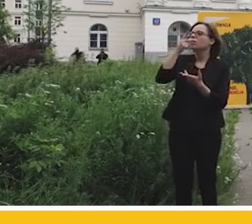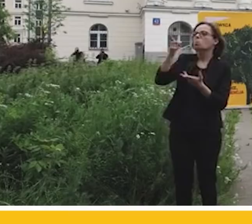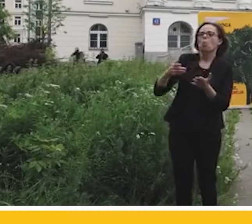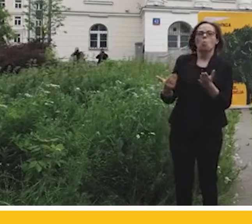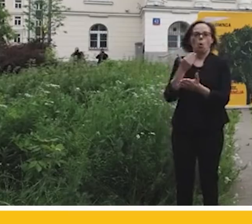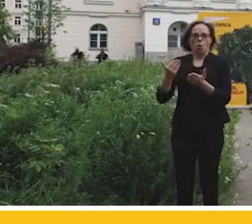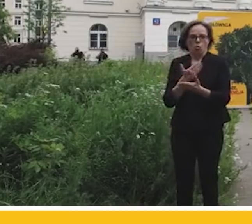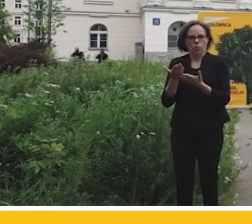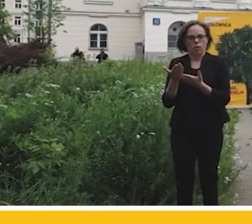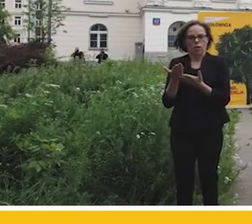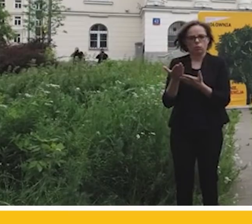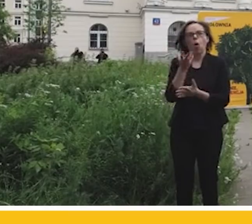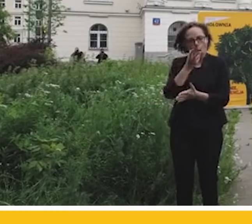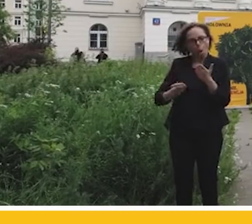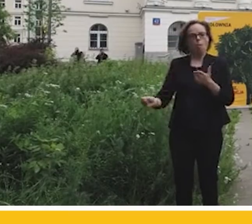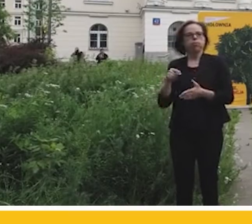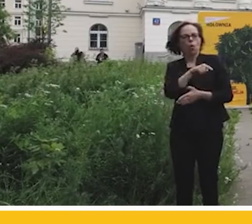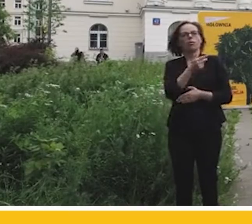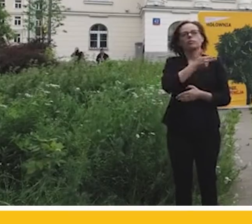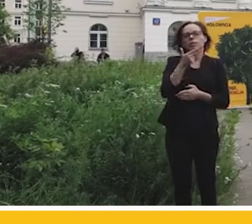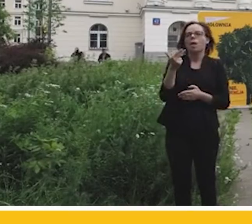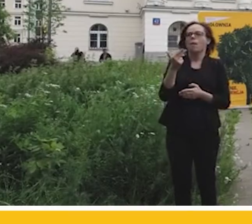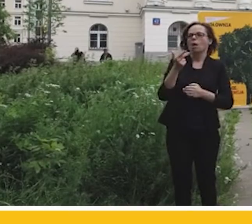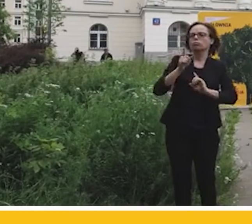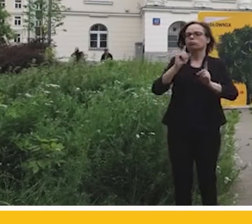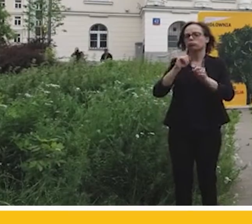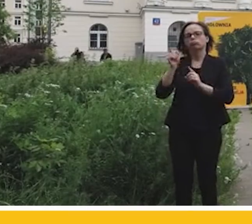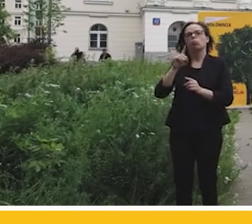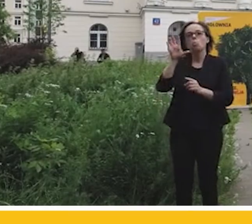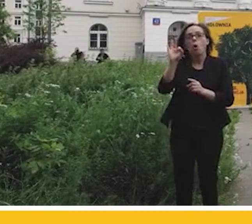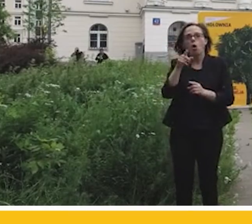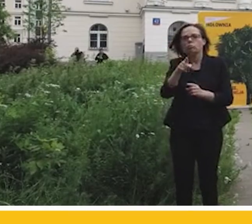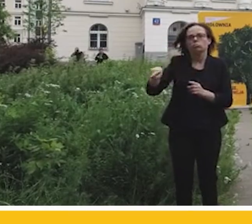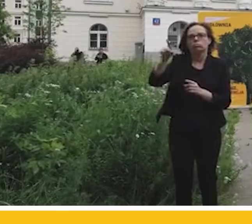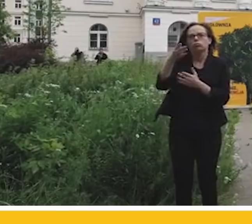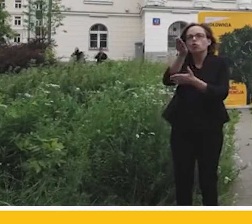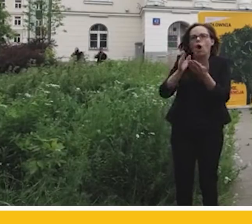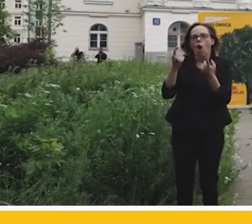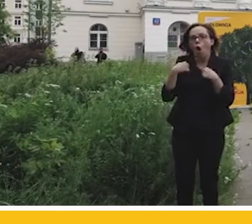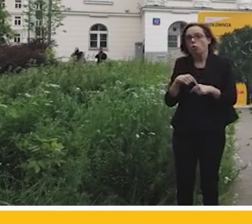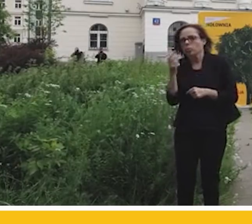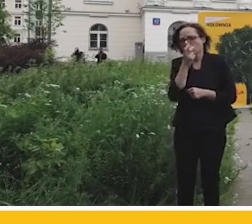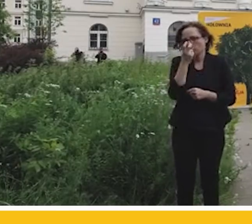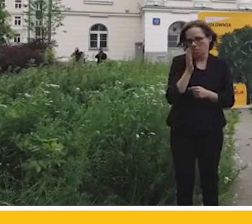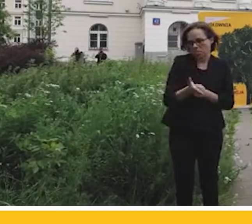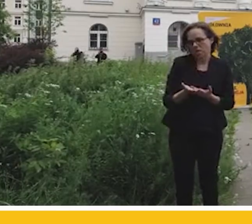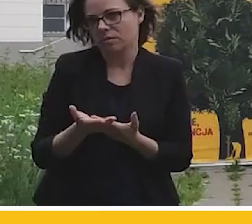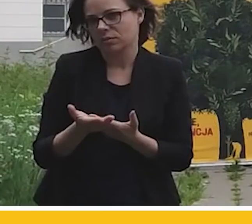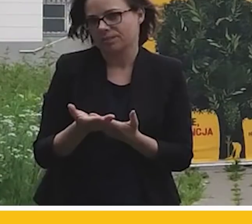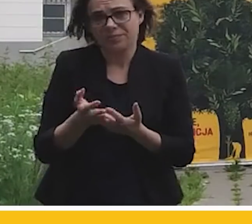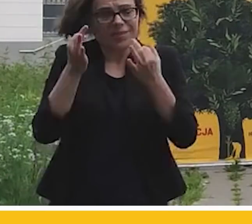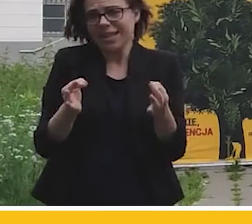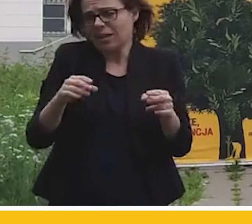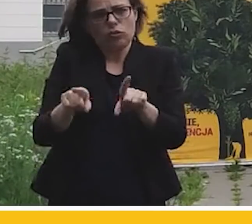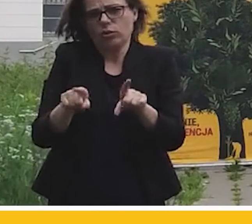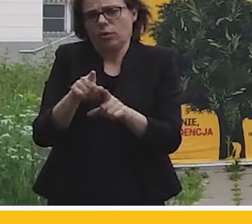I że opłaca im się to z politycznych względów, że może przyciągnął jakiś element ciekawego dla nich elektoratu. Obserwujemy to w tej